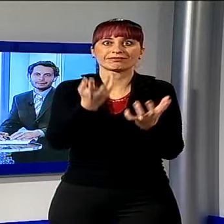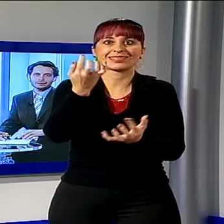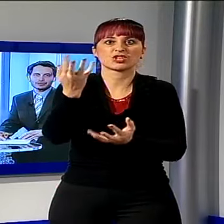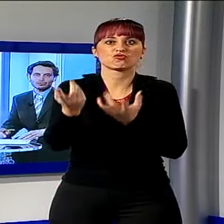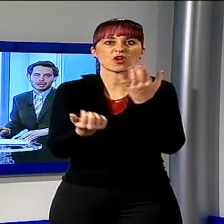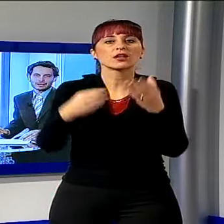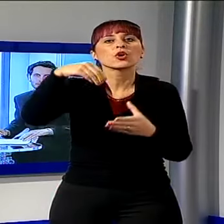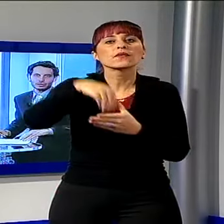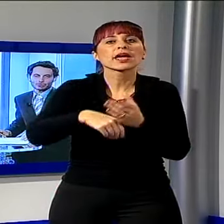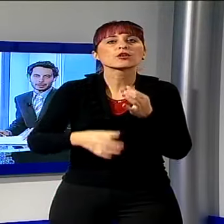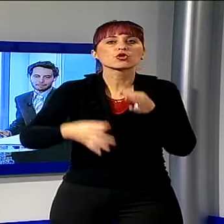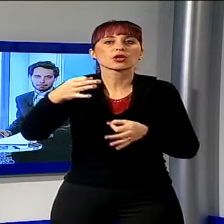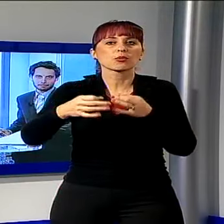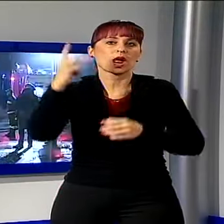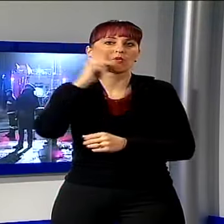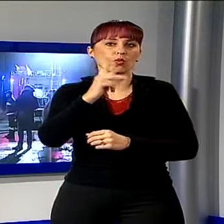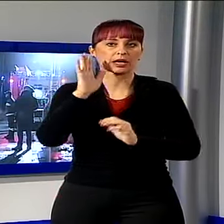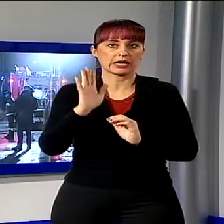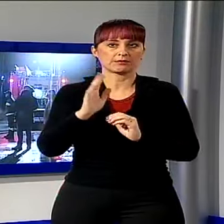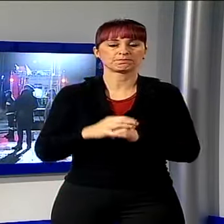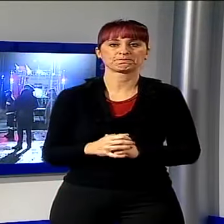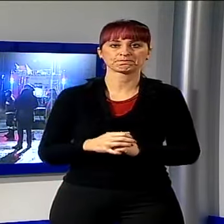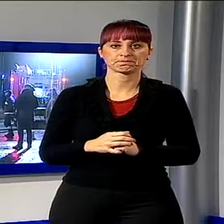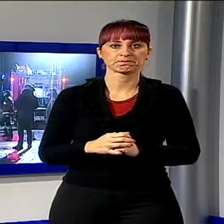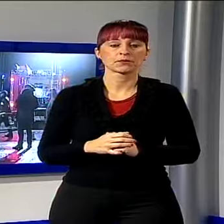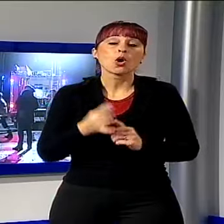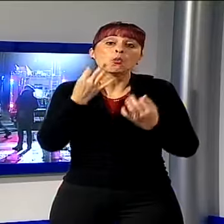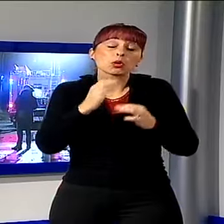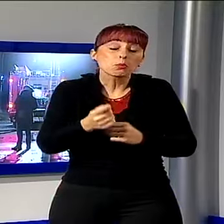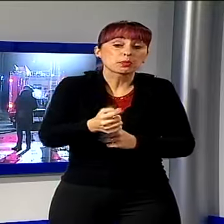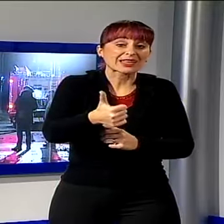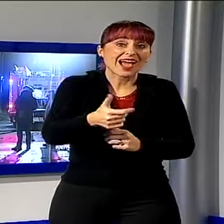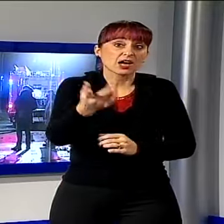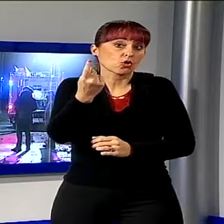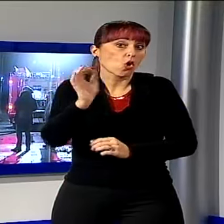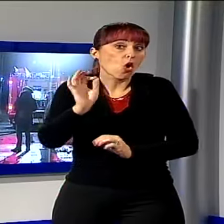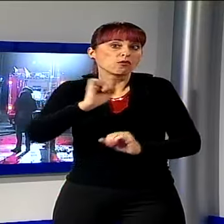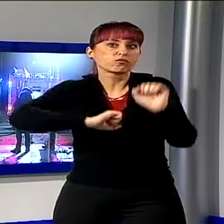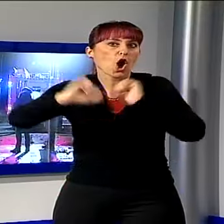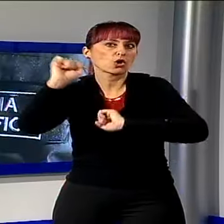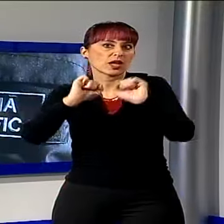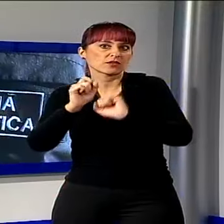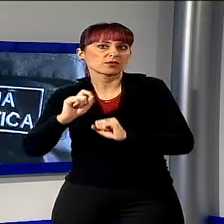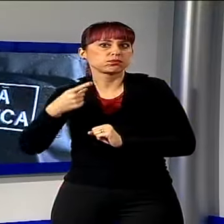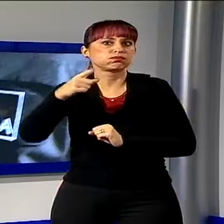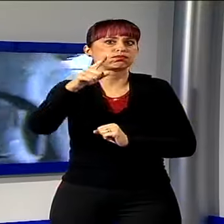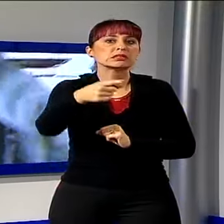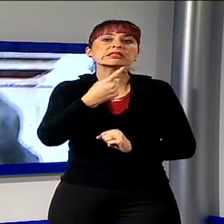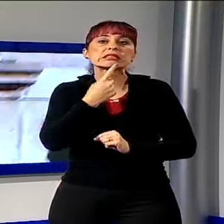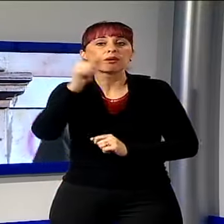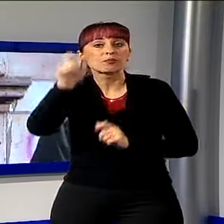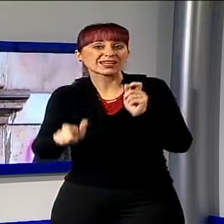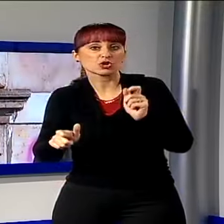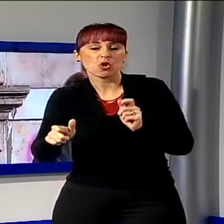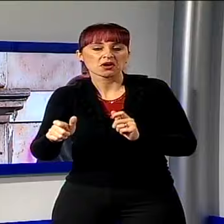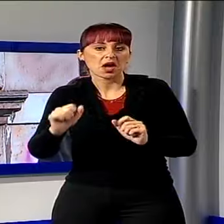dell'ex tribunale di Lucca. Forse un petardo, forse un fuoco d'artificio lanciato da qualche ragazzo che non ha